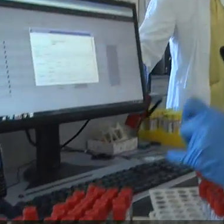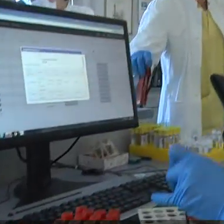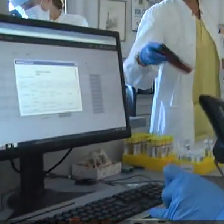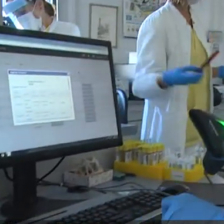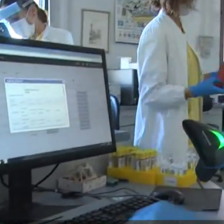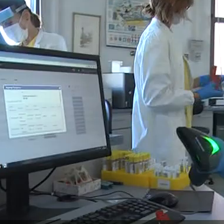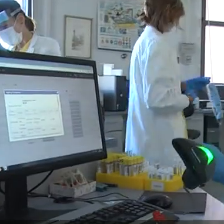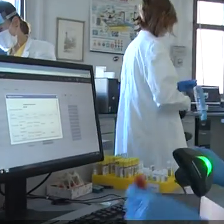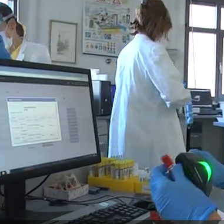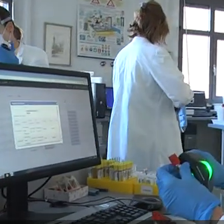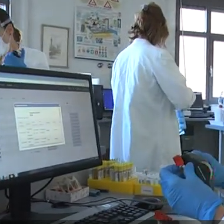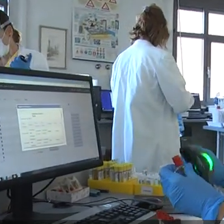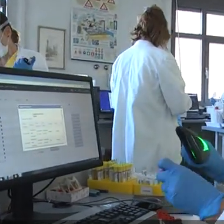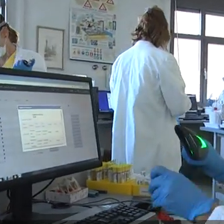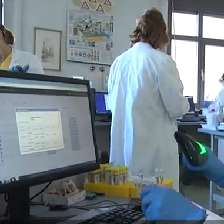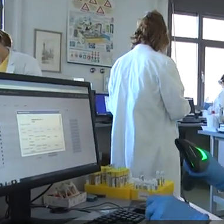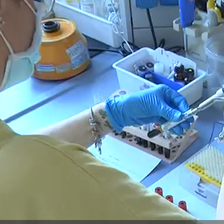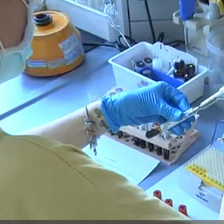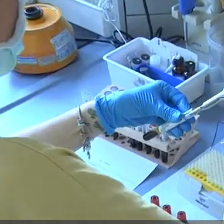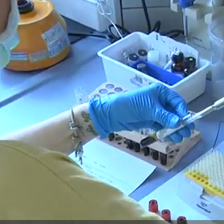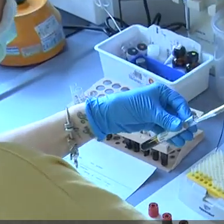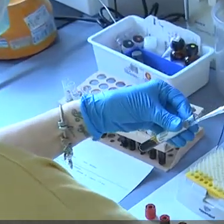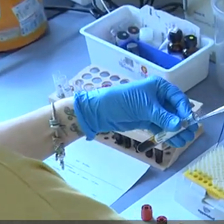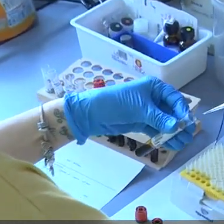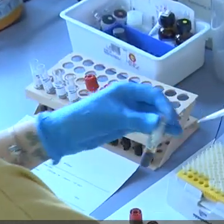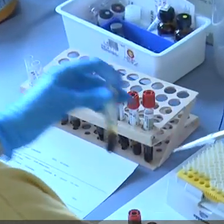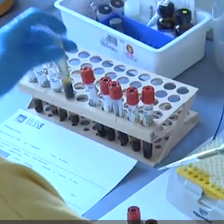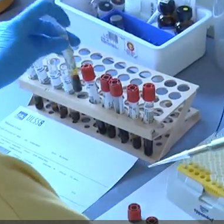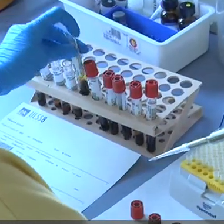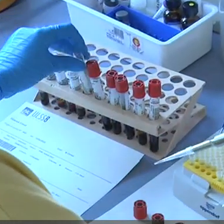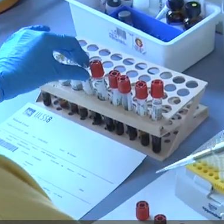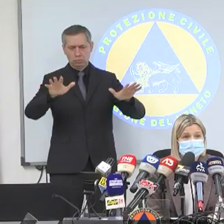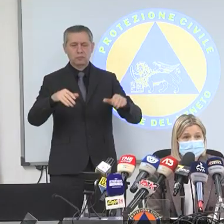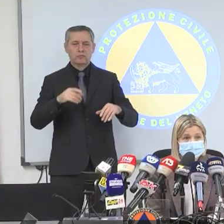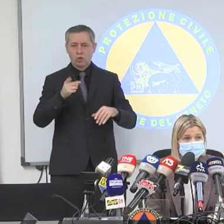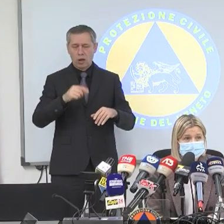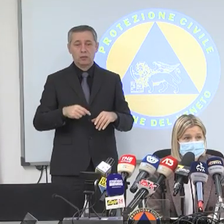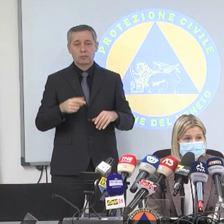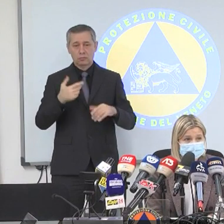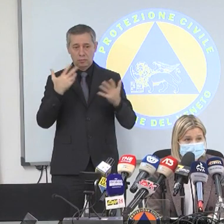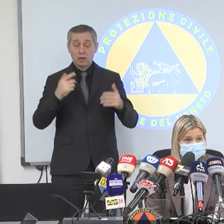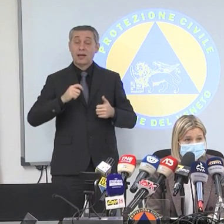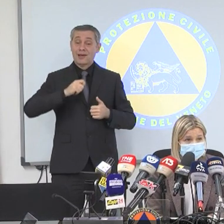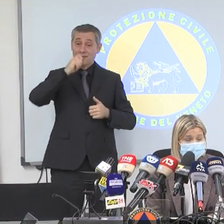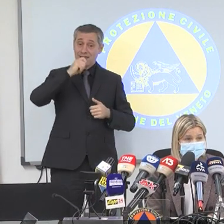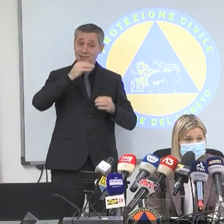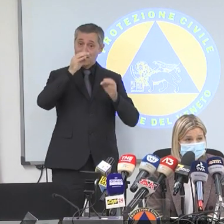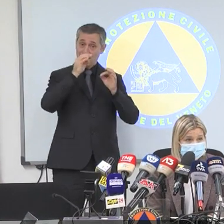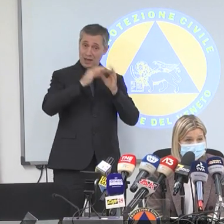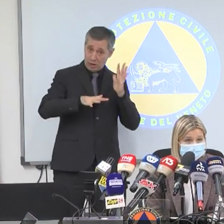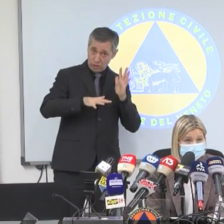circolare sulla falsariga di quanto già fatto dalla Toscana è operativa. Con un test rapido antigenico